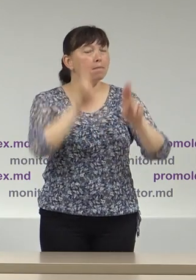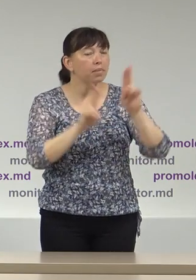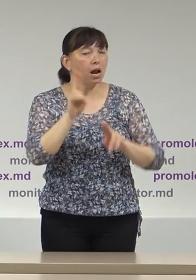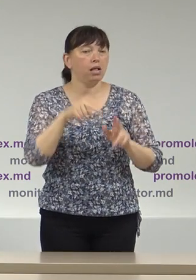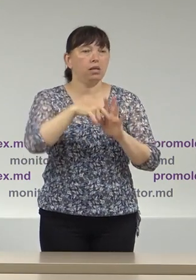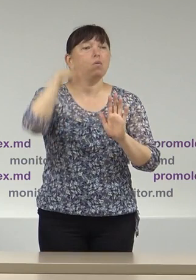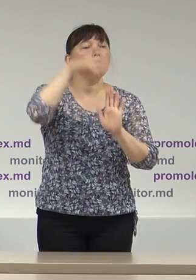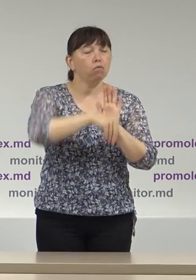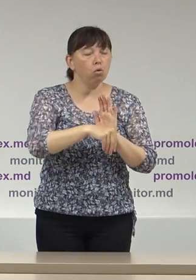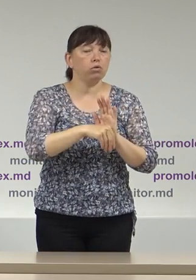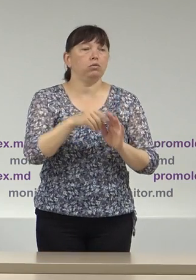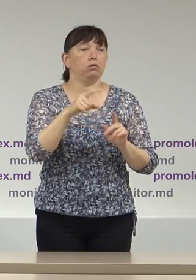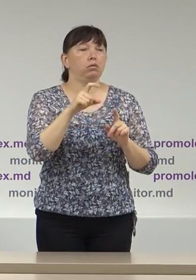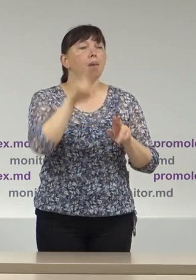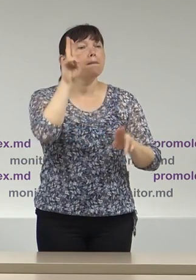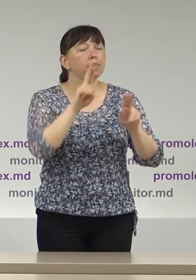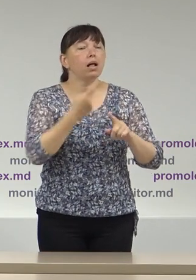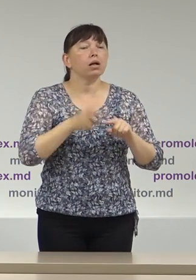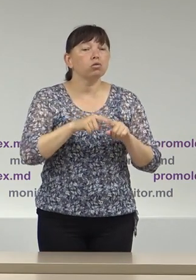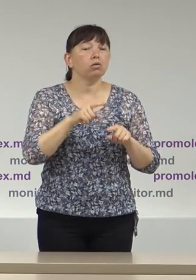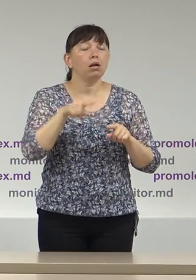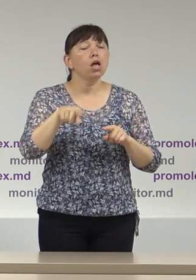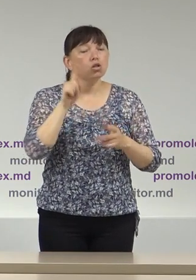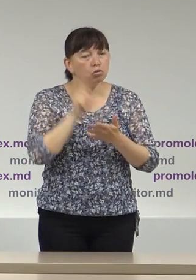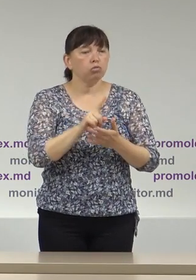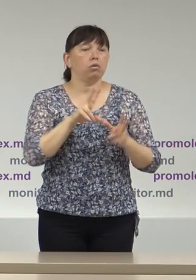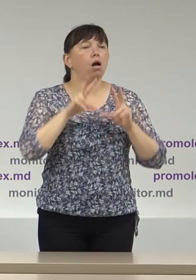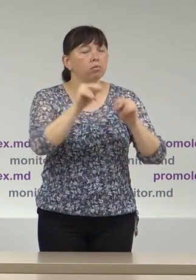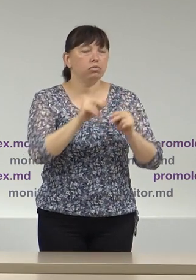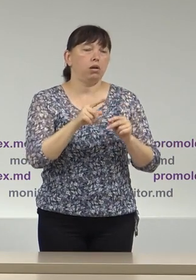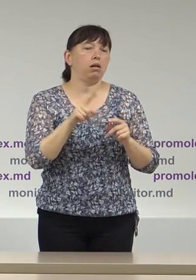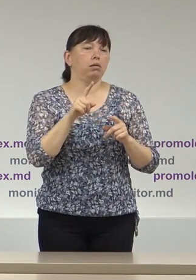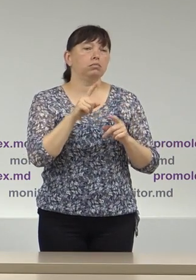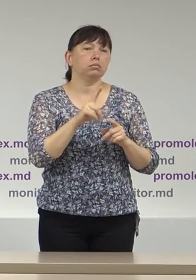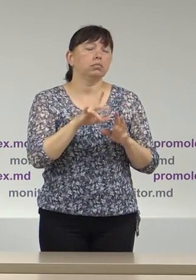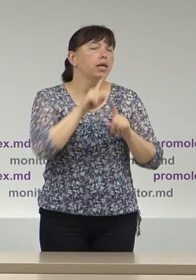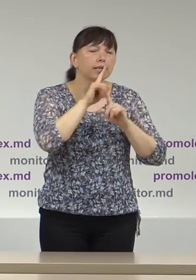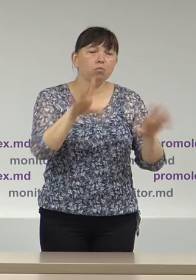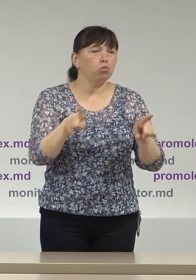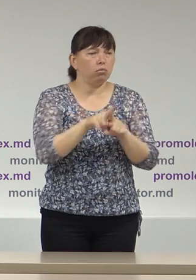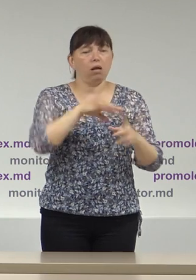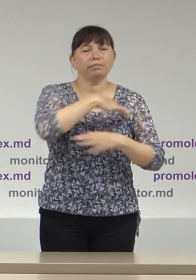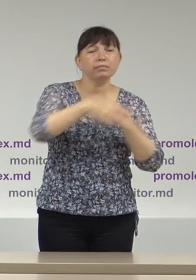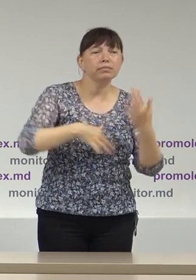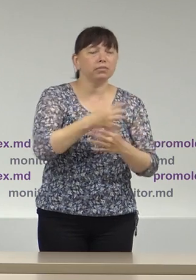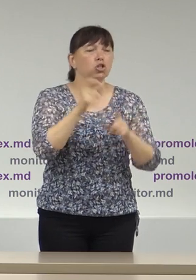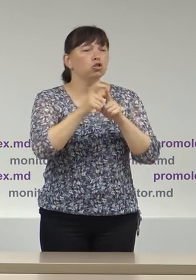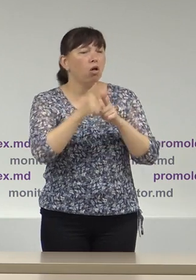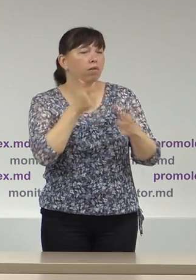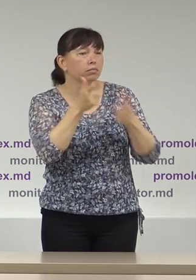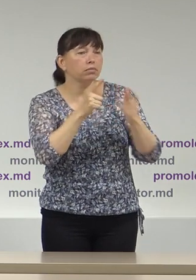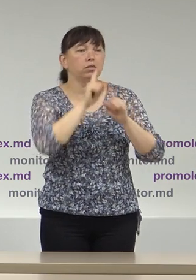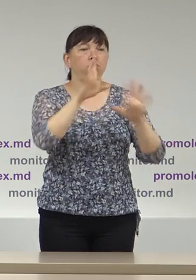inclusiv prevederi prin care concurenții se angajează să se abțină de la astfel de mesaje